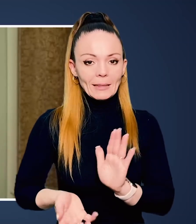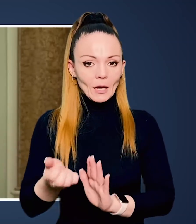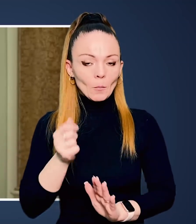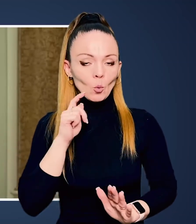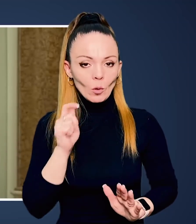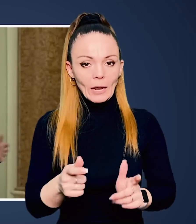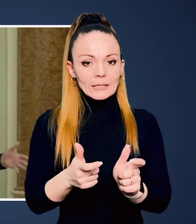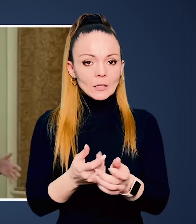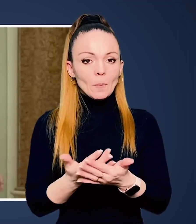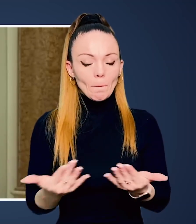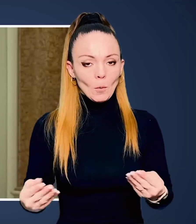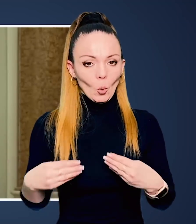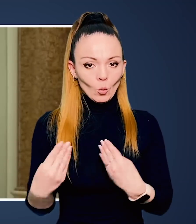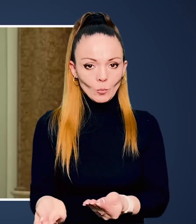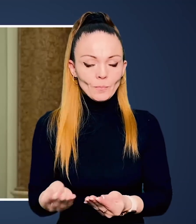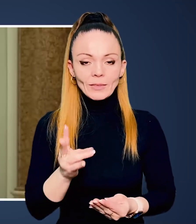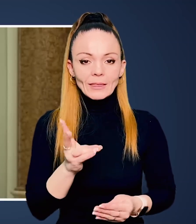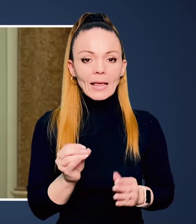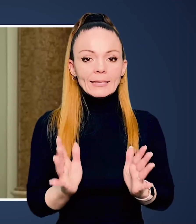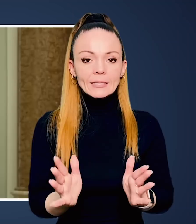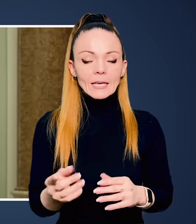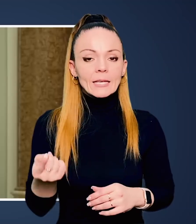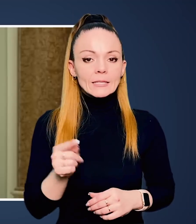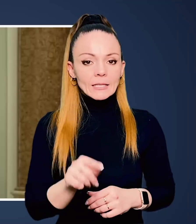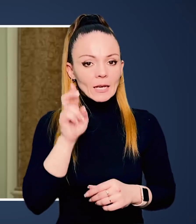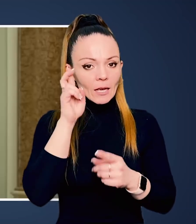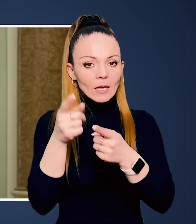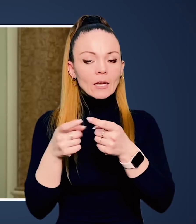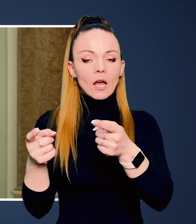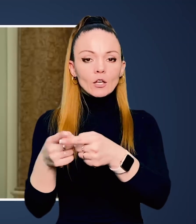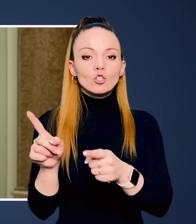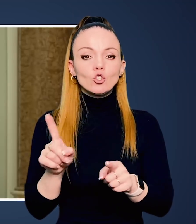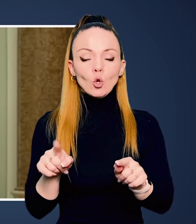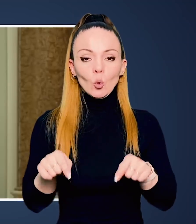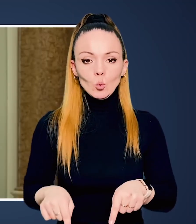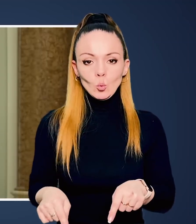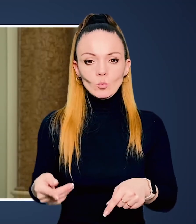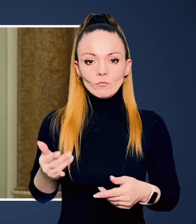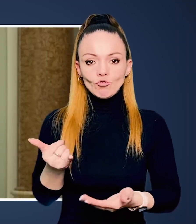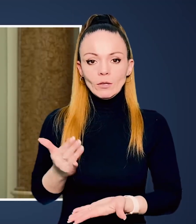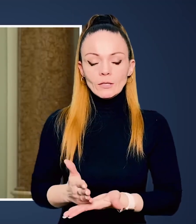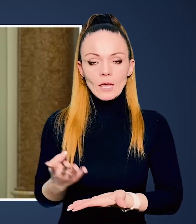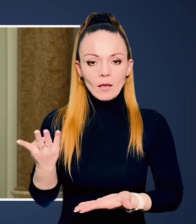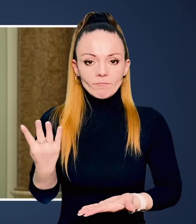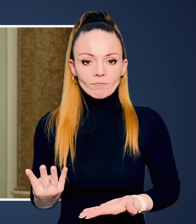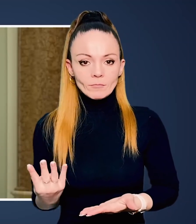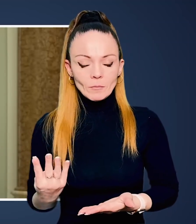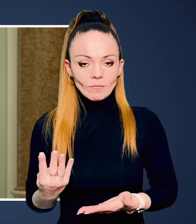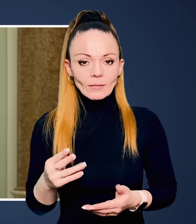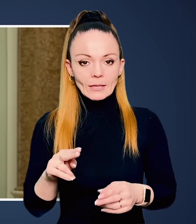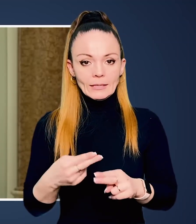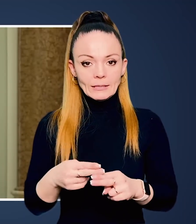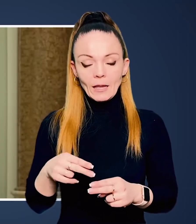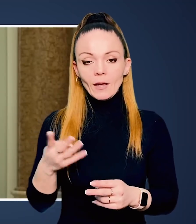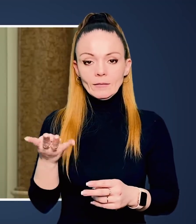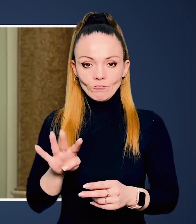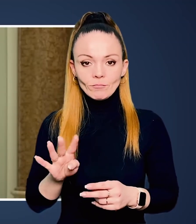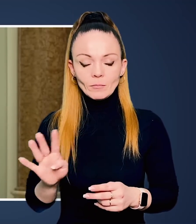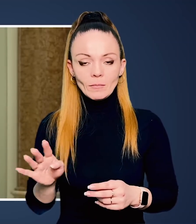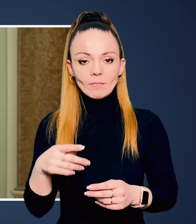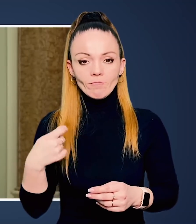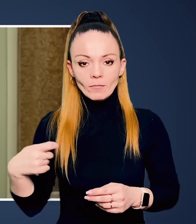прискорити їхню підтримку України зброєю. Не тільки ті країни, що тут є.